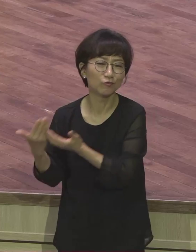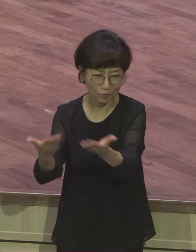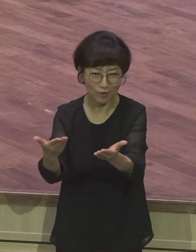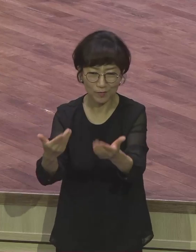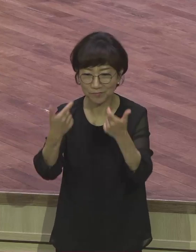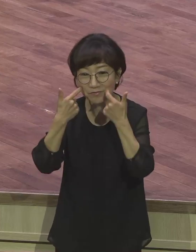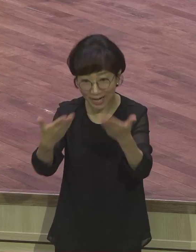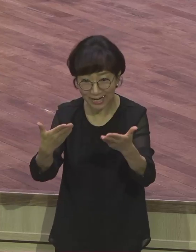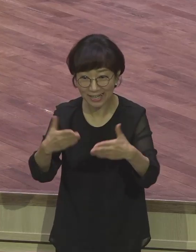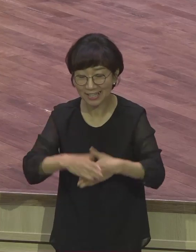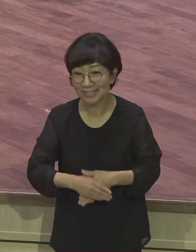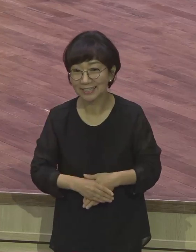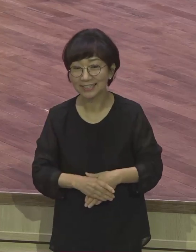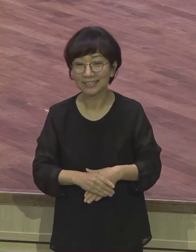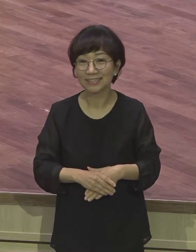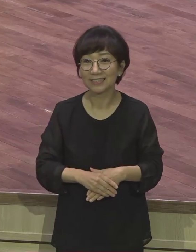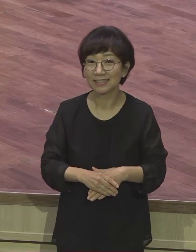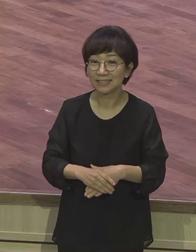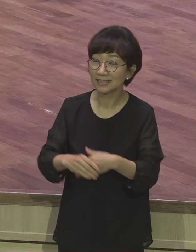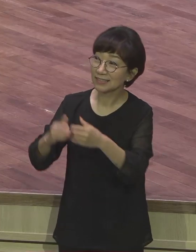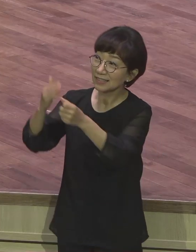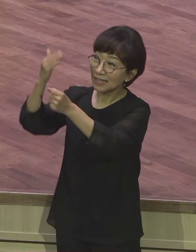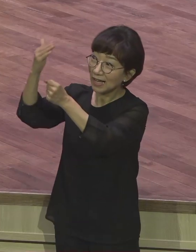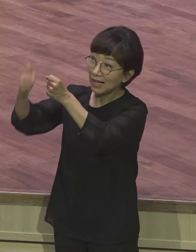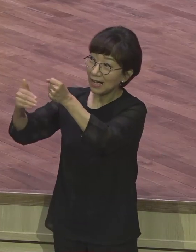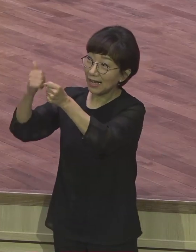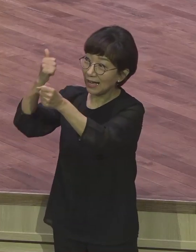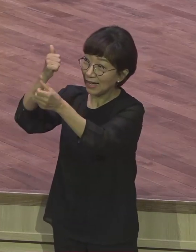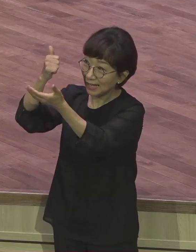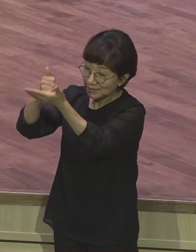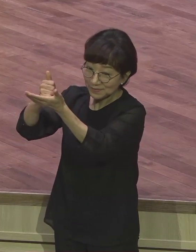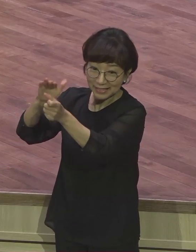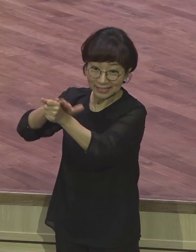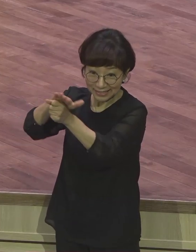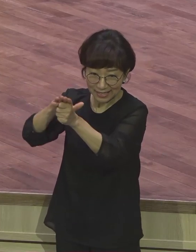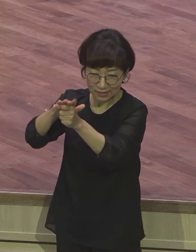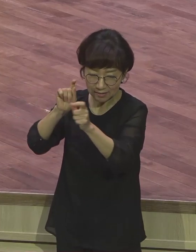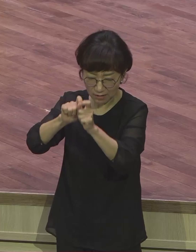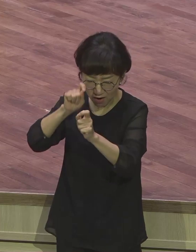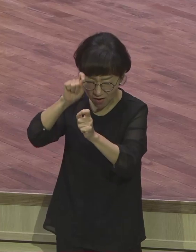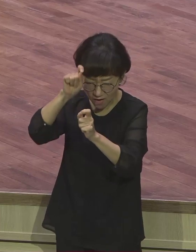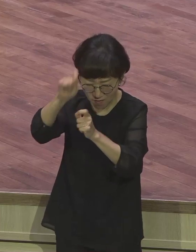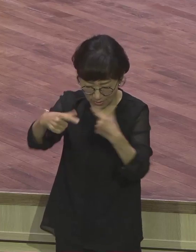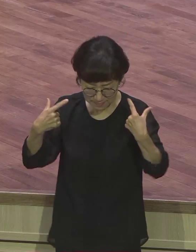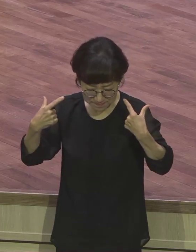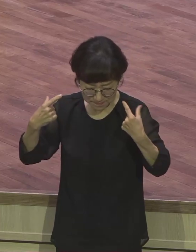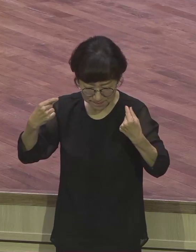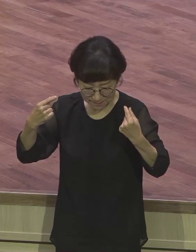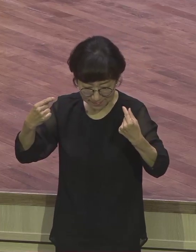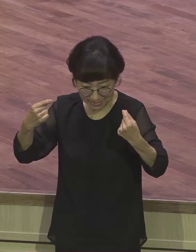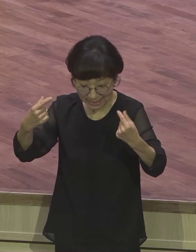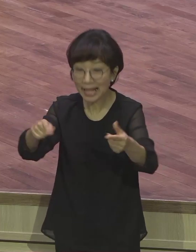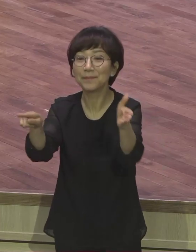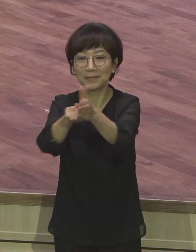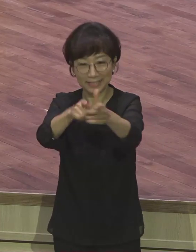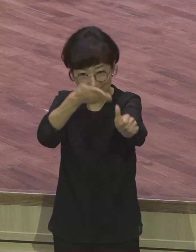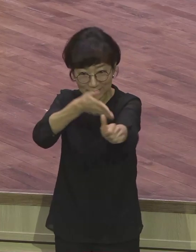하나님의 사랑은 영원 불변한 줄 믿으시기 바랍니다. 또 한편으로 자기 독생자가